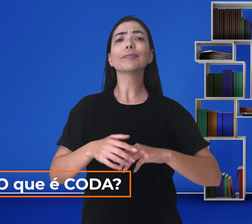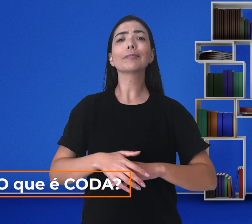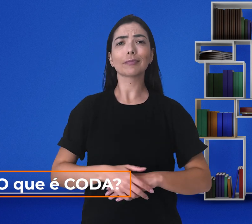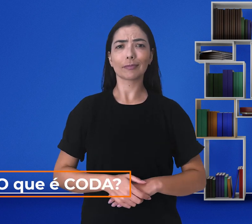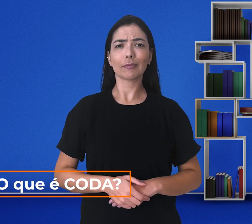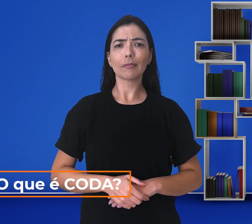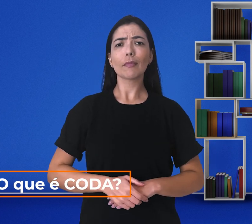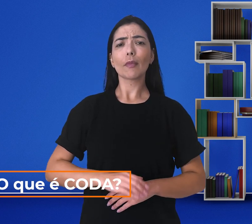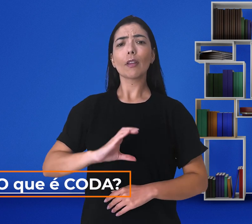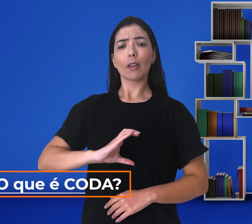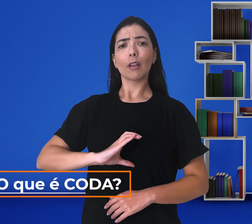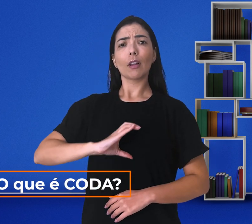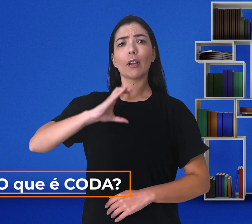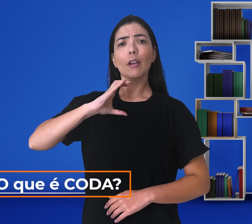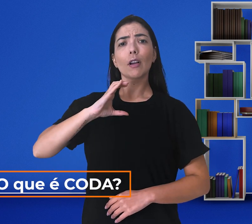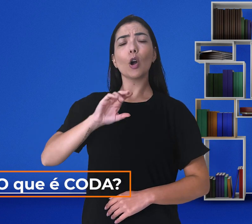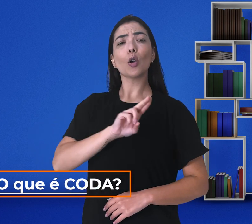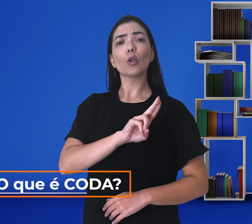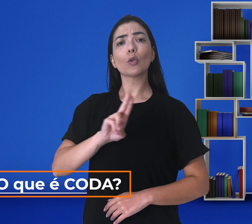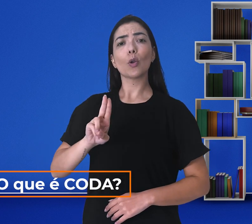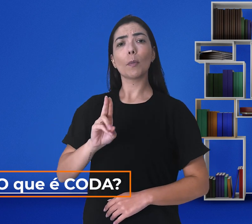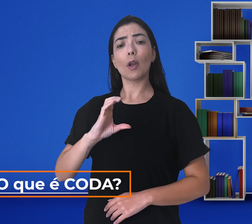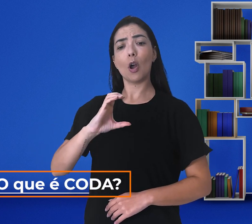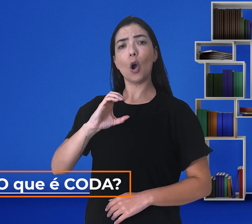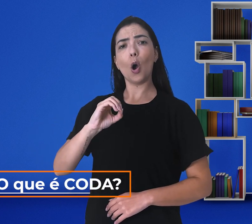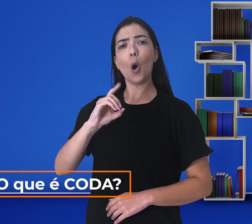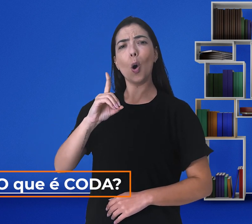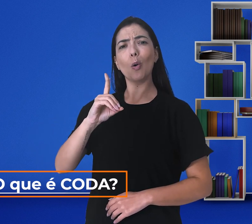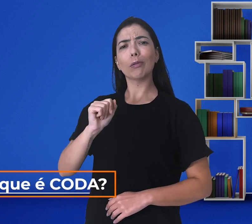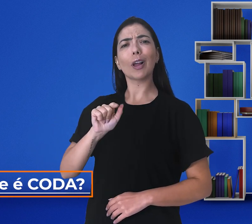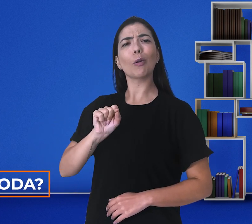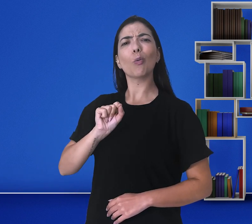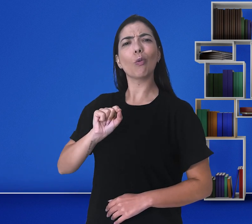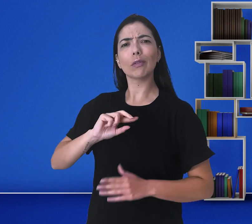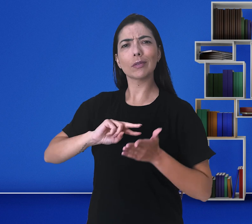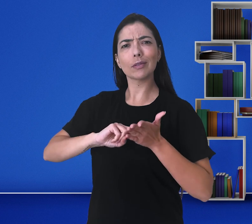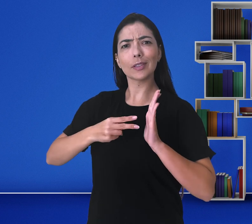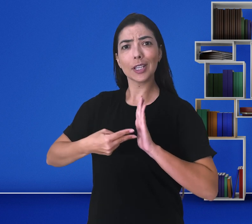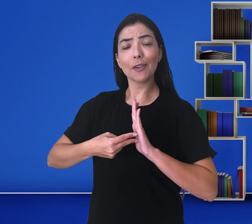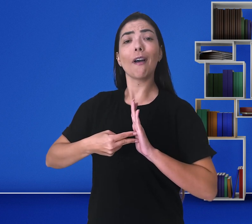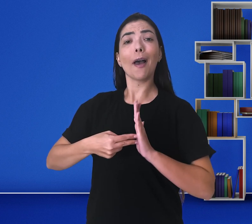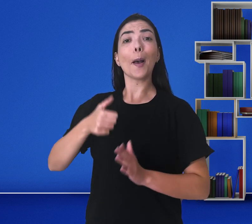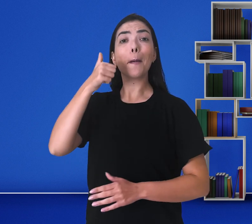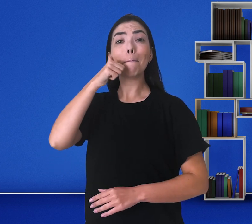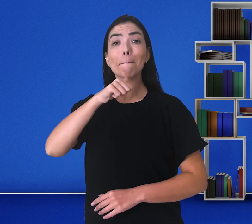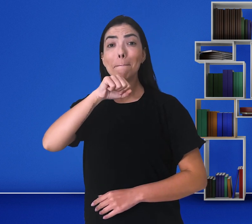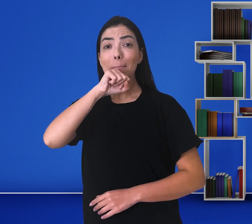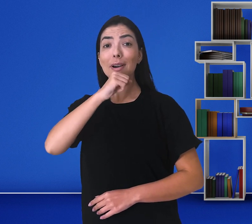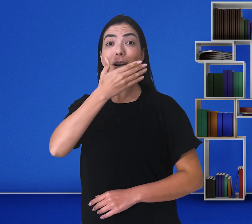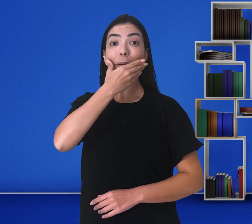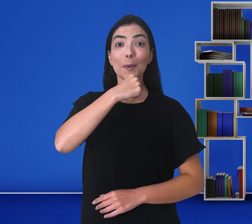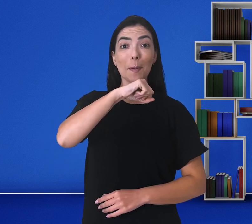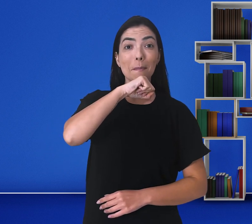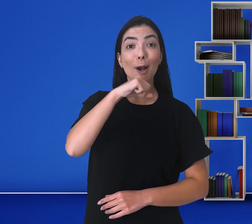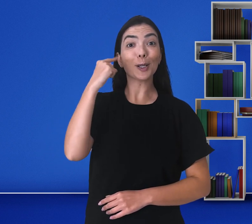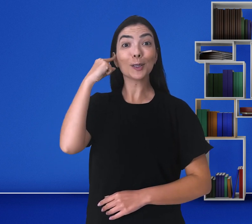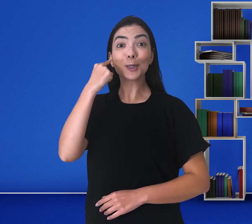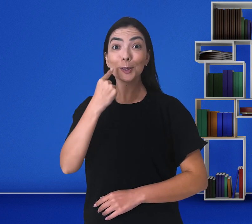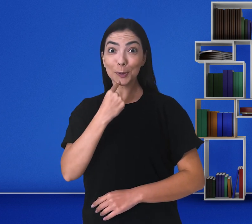é em relação a esse sinal, koda. O que significa koda? Significa filho de pai